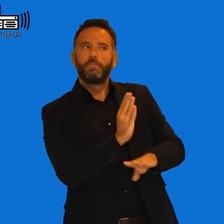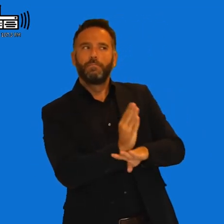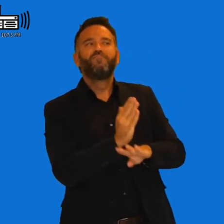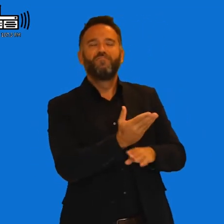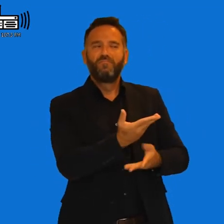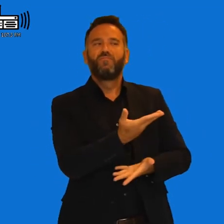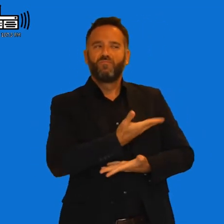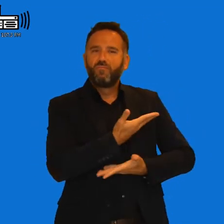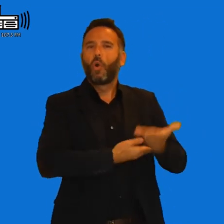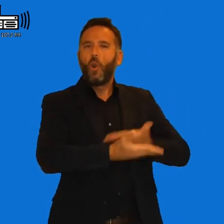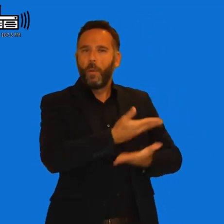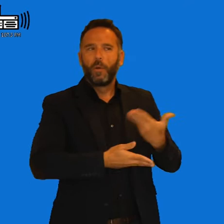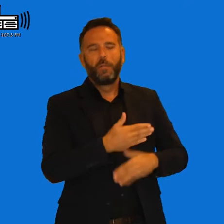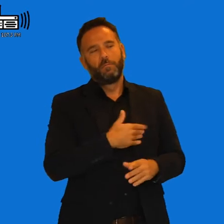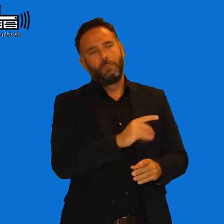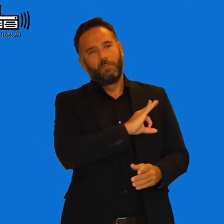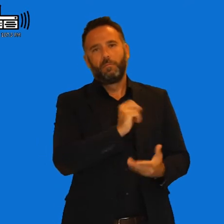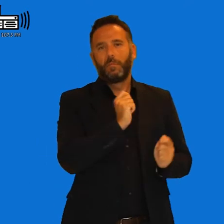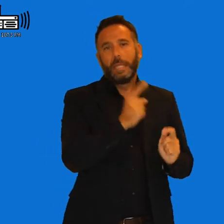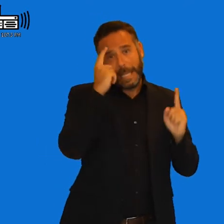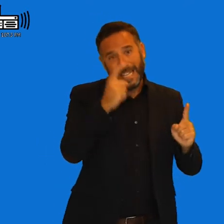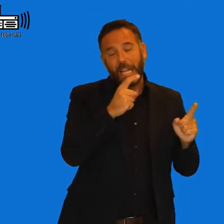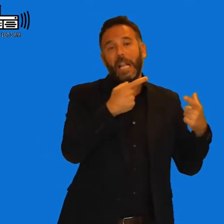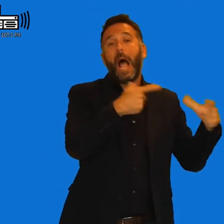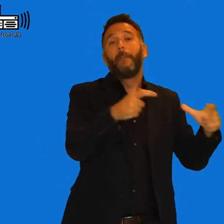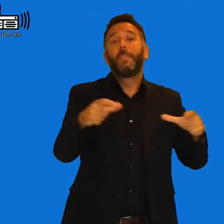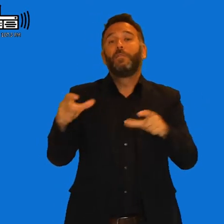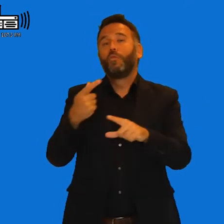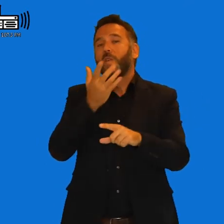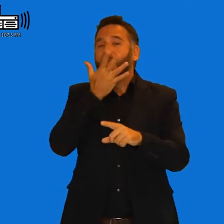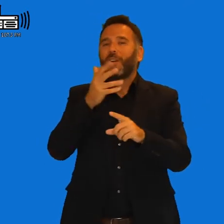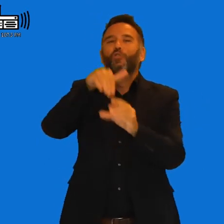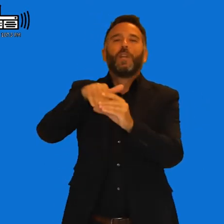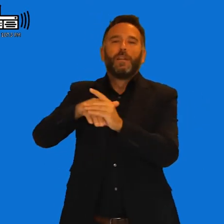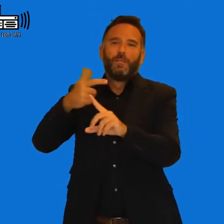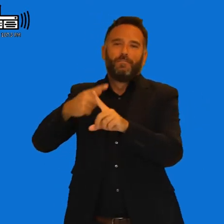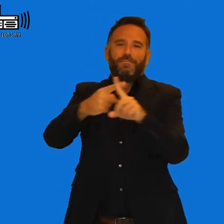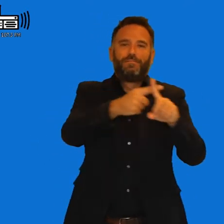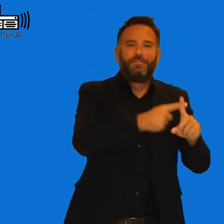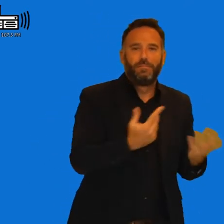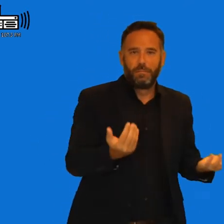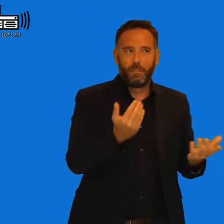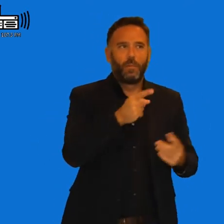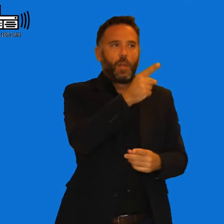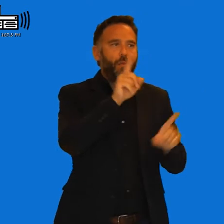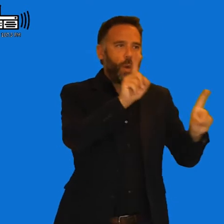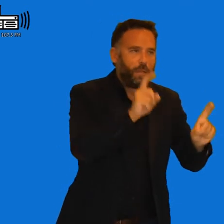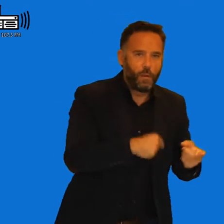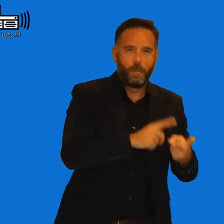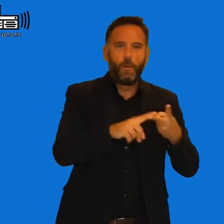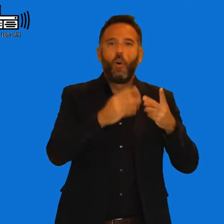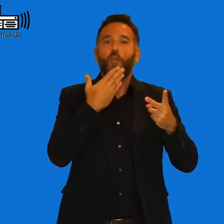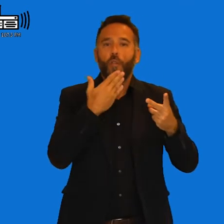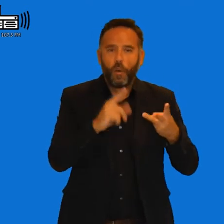¿No? Y intentamos tocar si es cierto que intentamos tocar en los diferentes ámbitos que pueden concurrir en una persona ¿No? Educación, ocio,